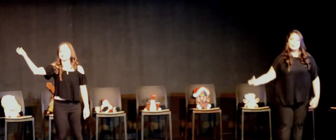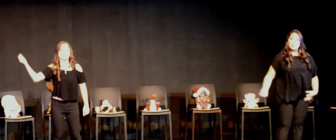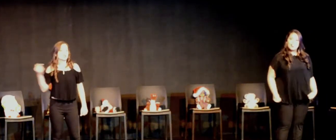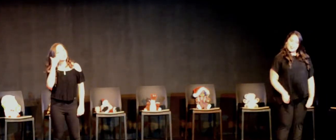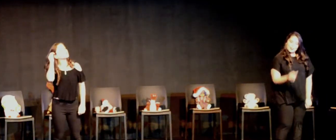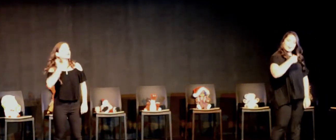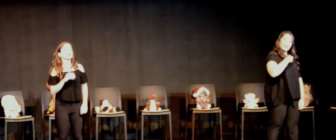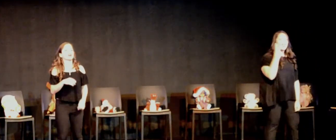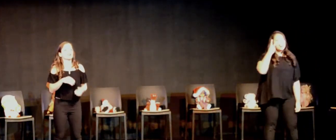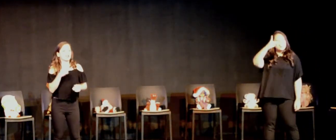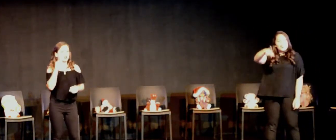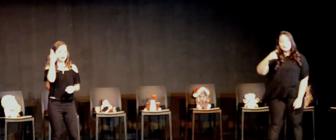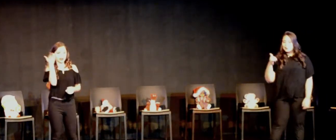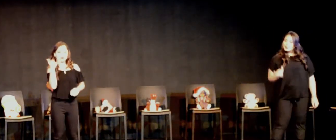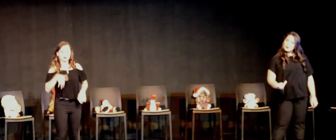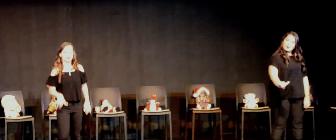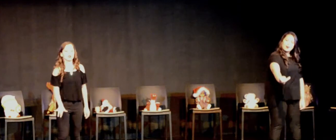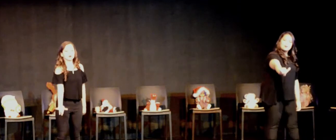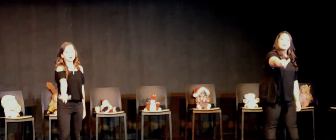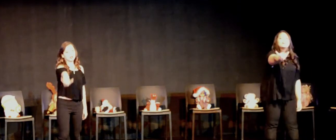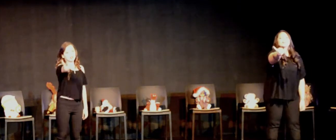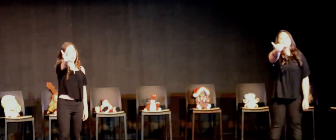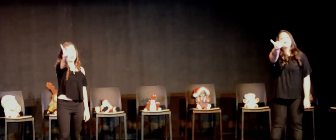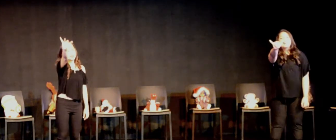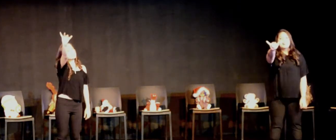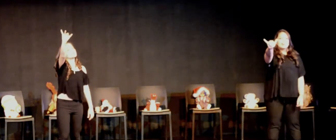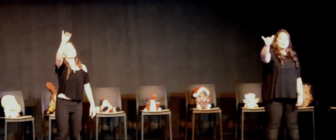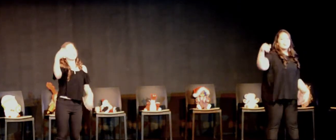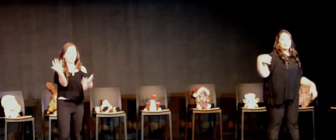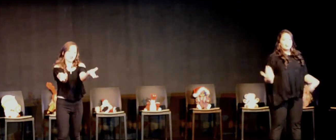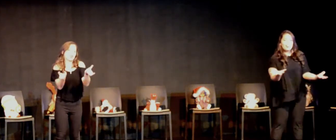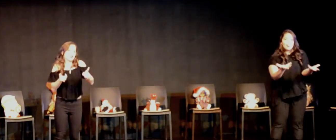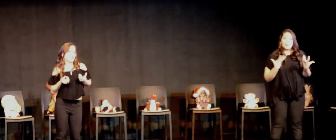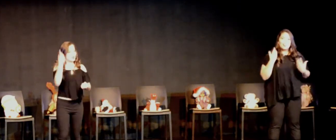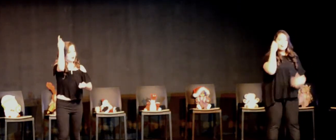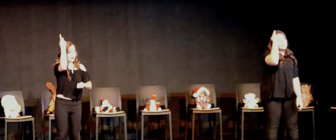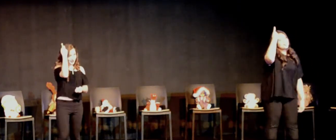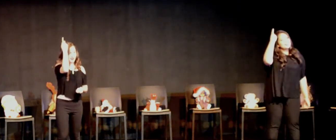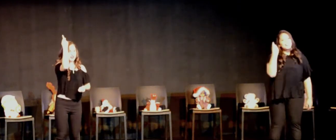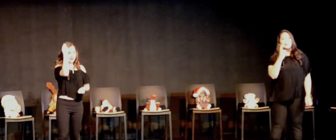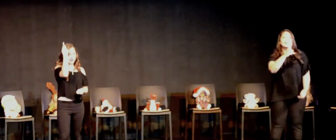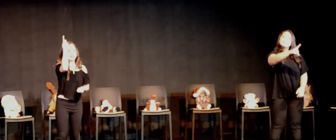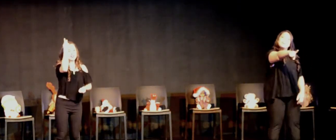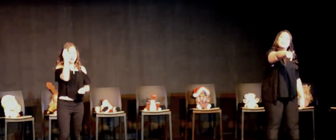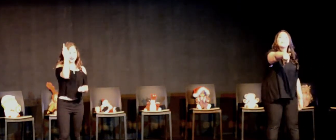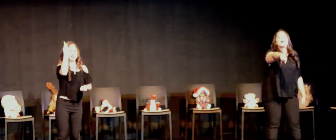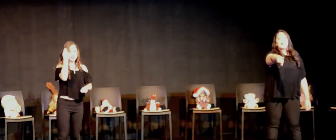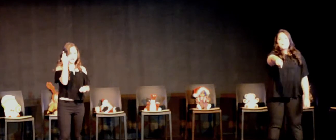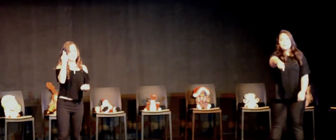Voy a leerte siempre muy lentamente Quiero entenderte Quiero